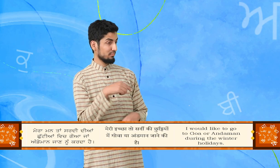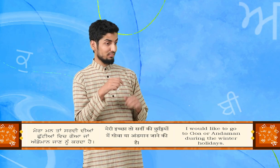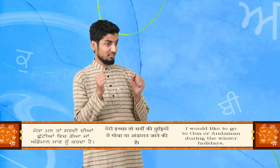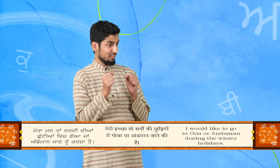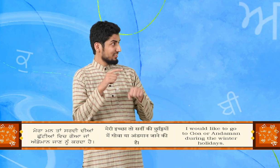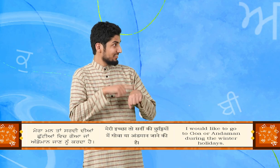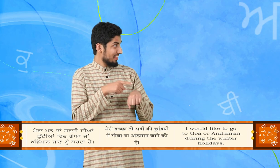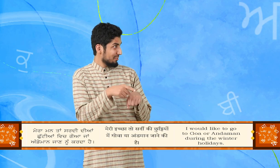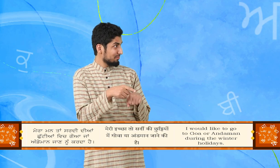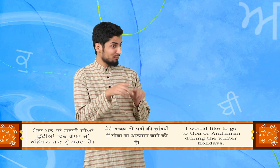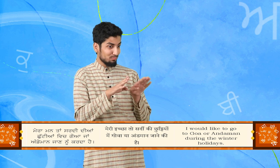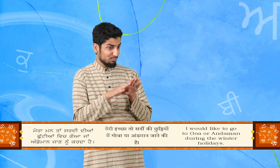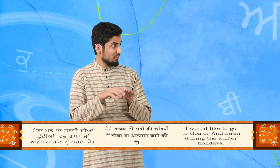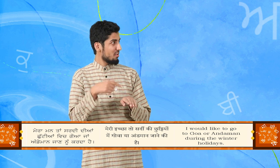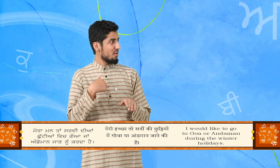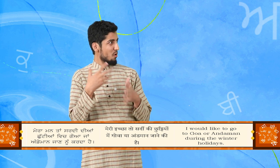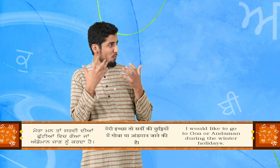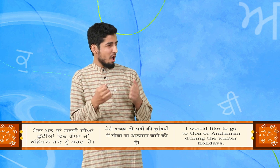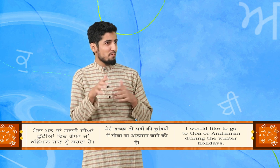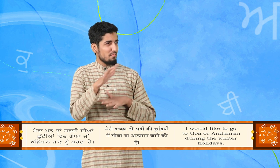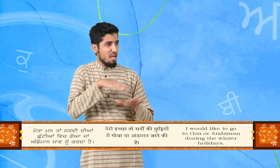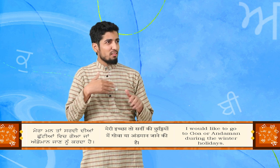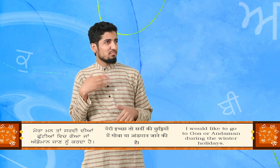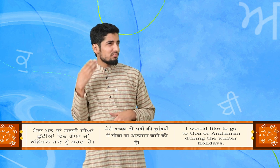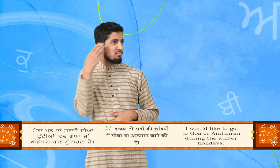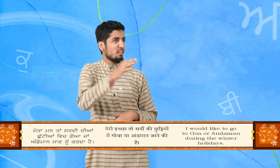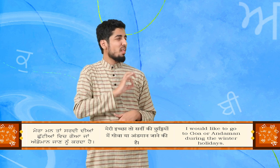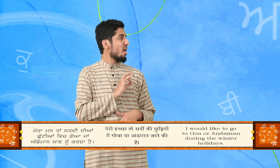मेरा मन ता सर्दी दिया छुटियां विच गोवा या अंदमान जाननू कर दा है.